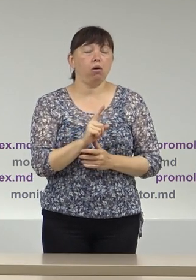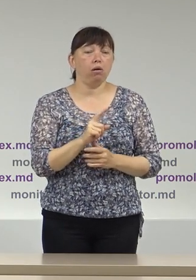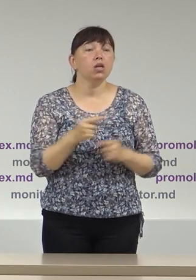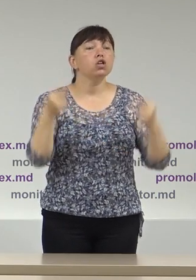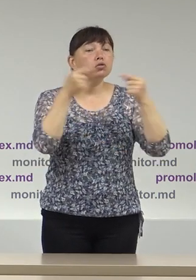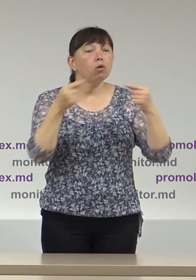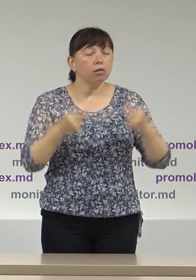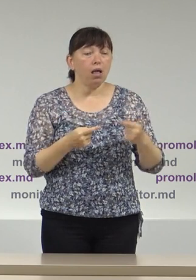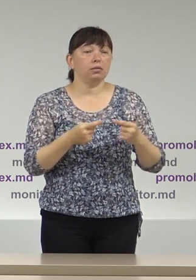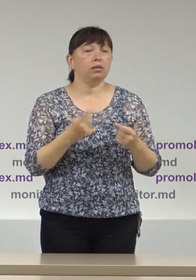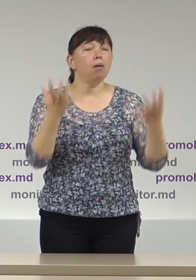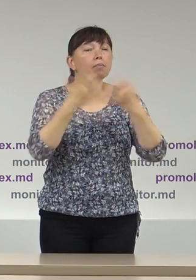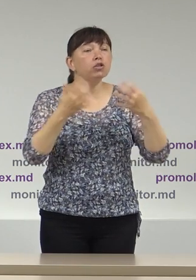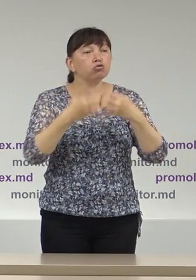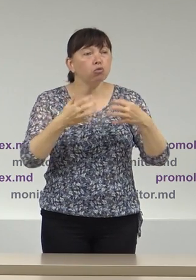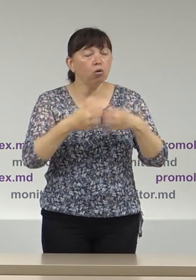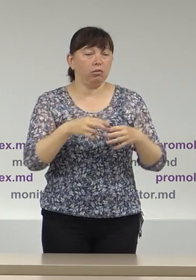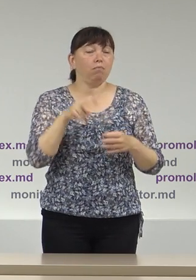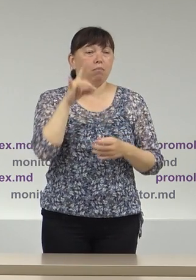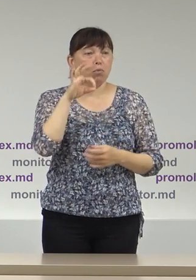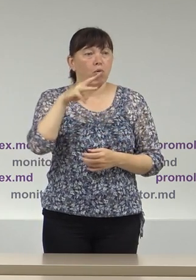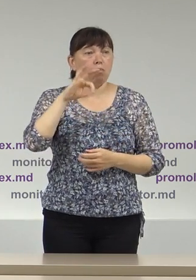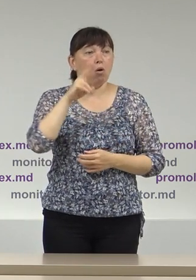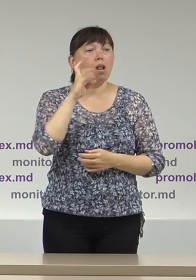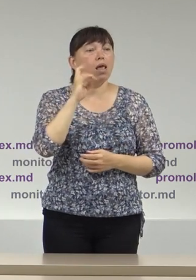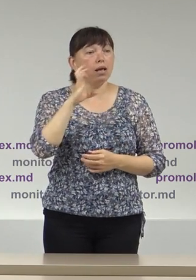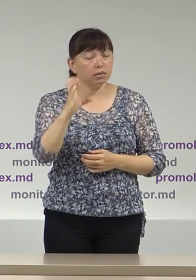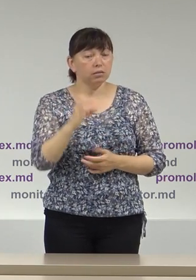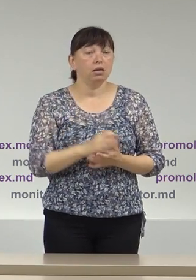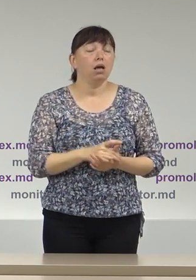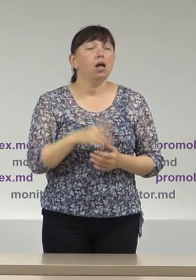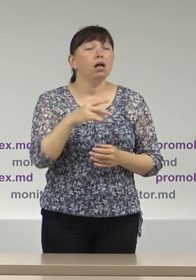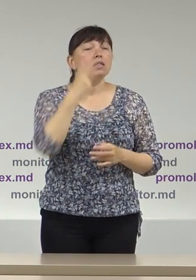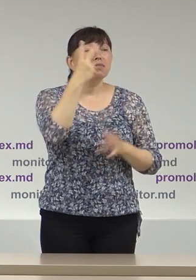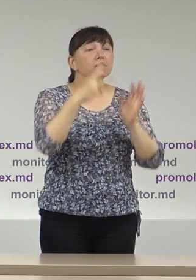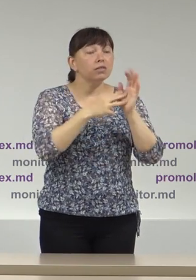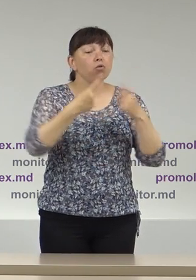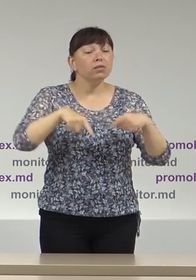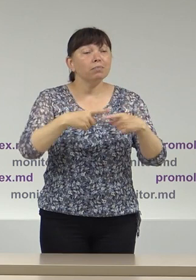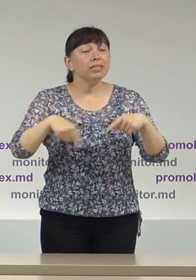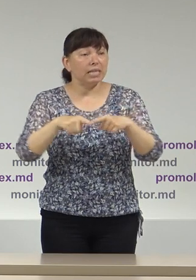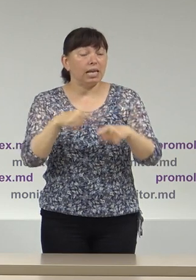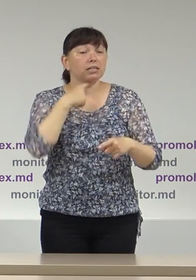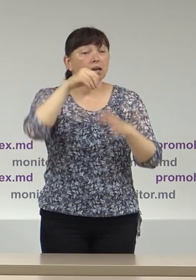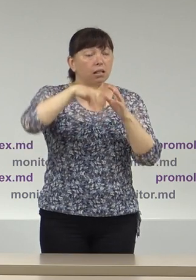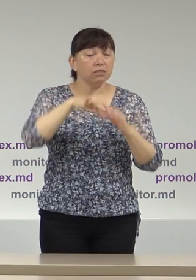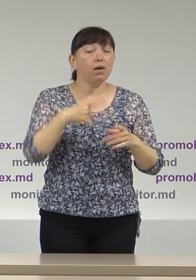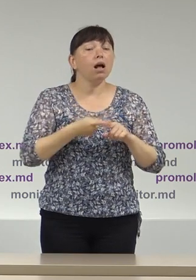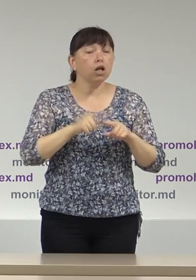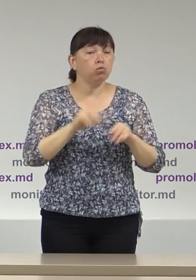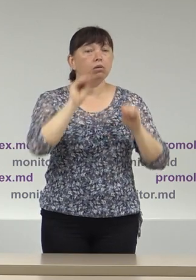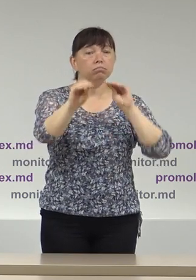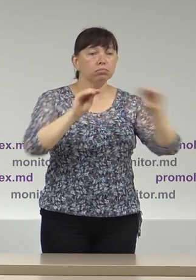potrivit estimărilor realizate de către Promolex, în opinia noastră, 28 de secții de votare amplasate